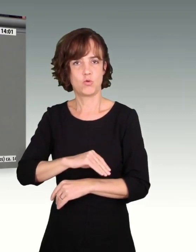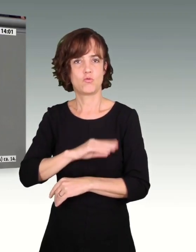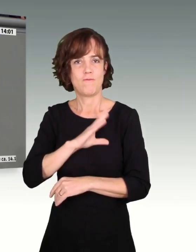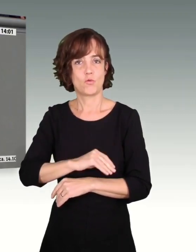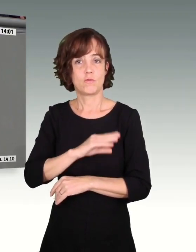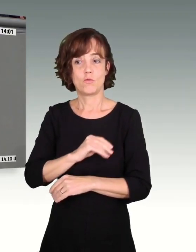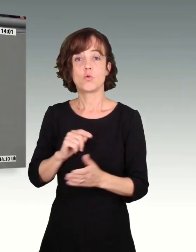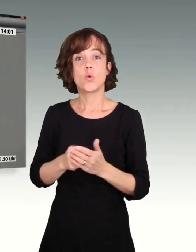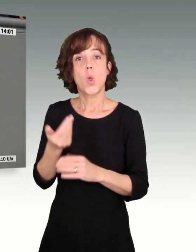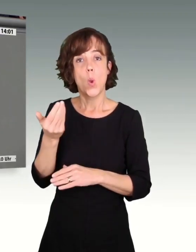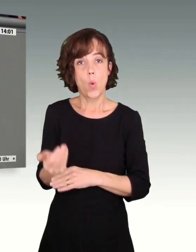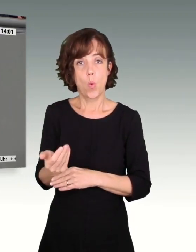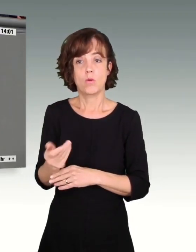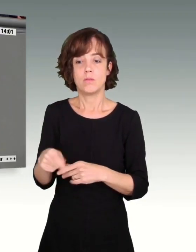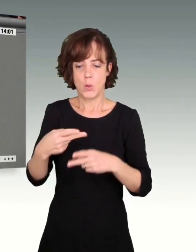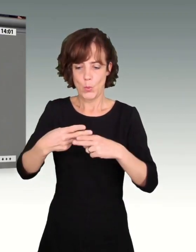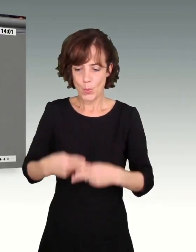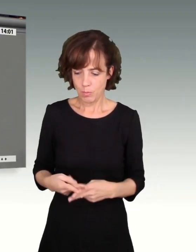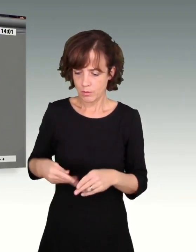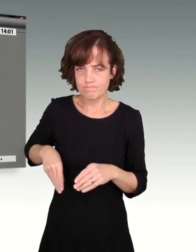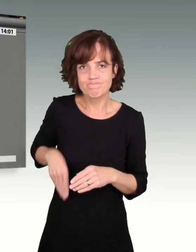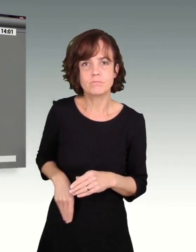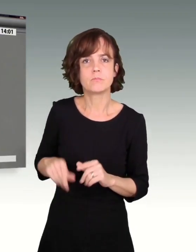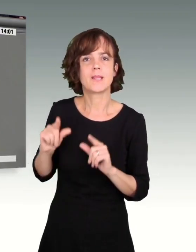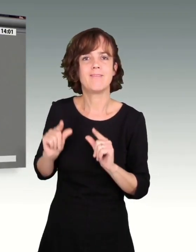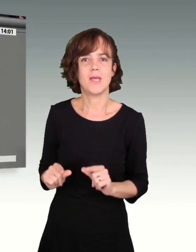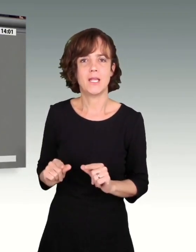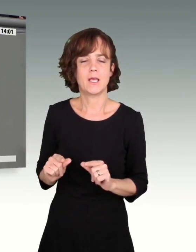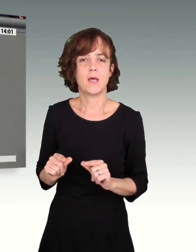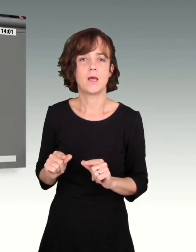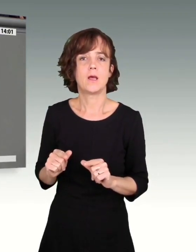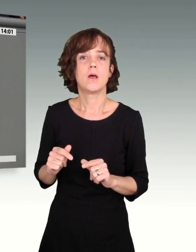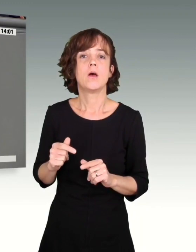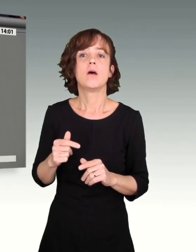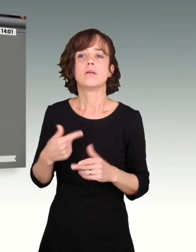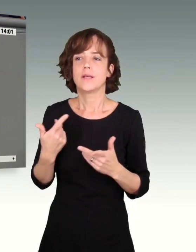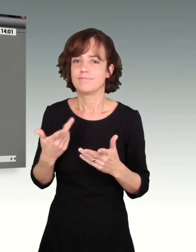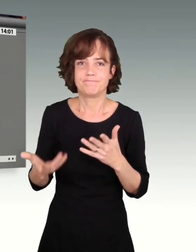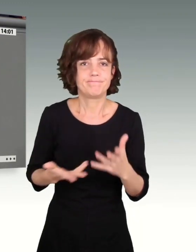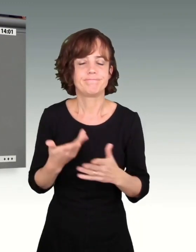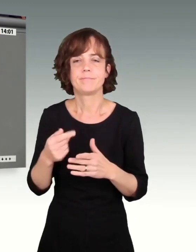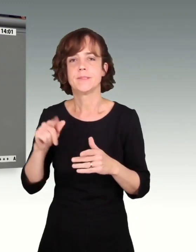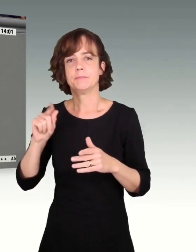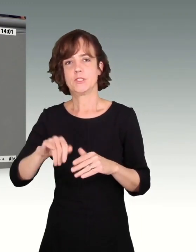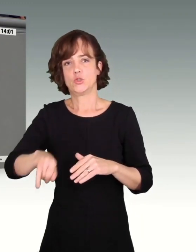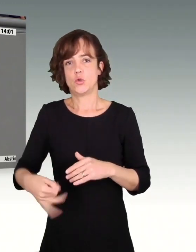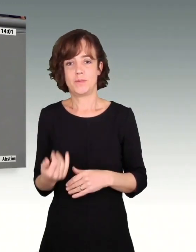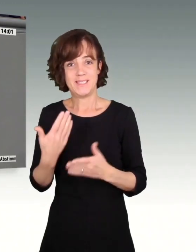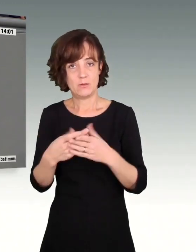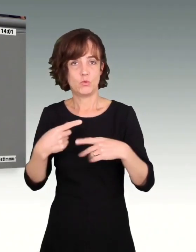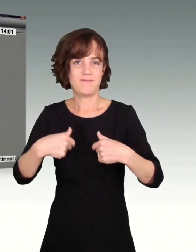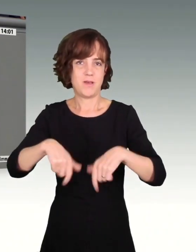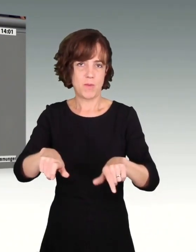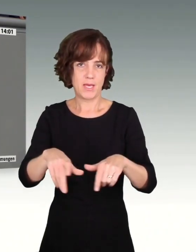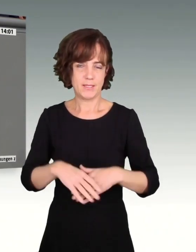weil vom Lohn eben weniger übrig bleibt. Und der Ausweg ist da häufig der Minijob. Und genau das müssen wir verhindern.